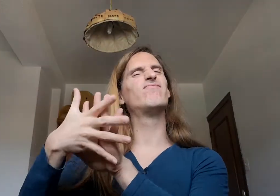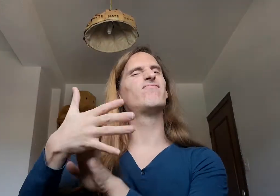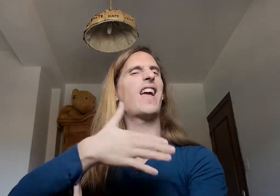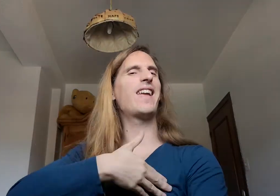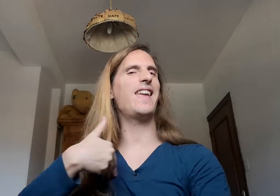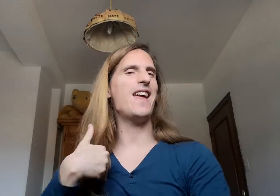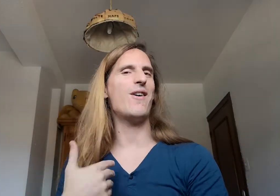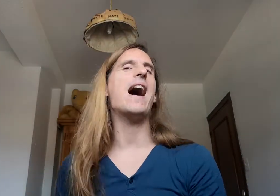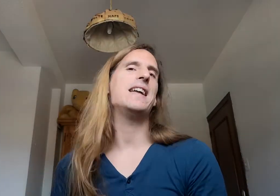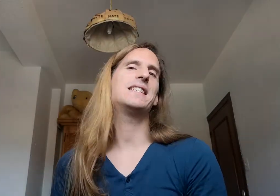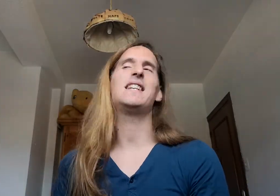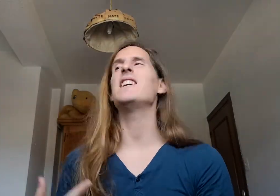quiero ahí sí